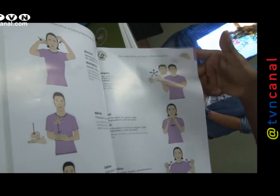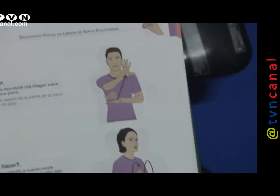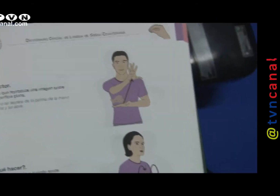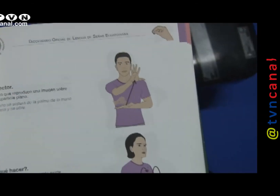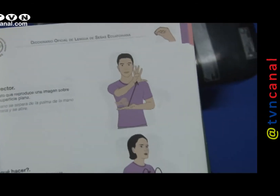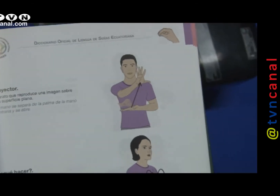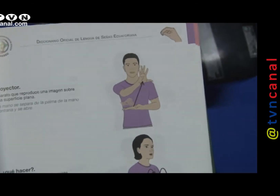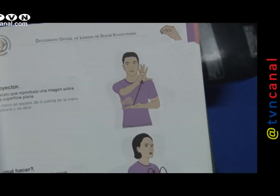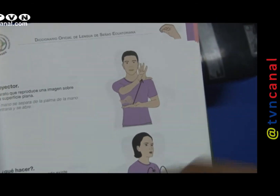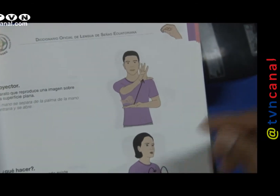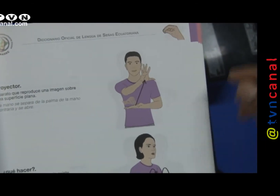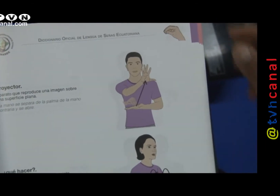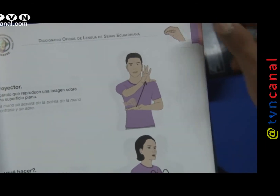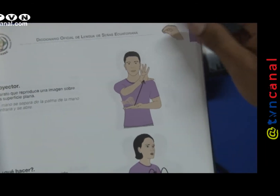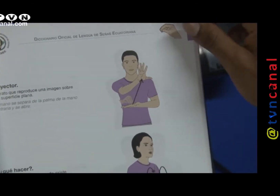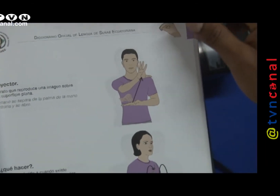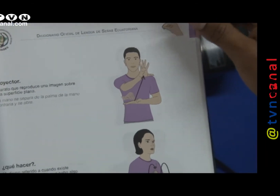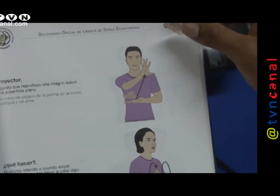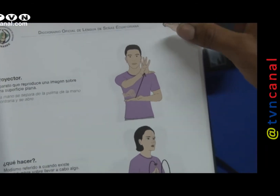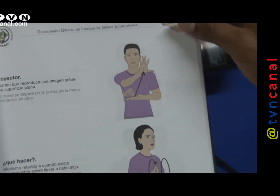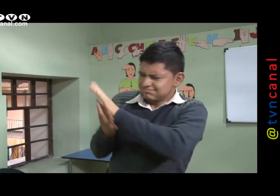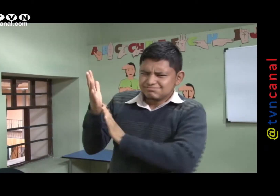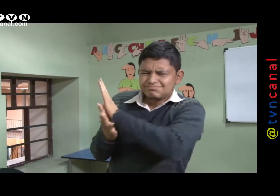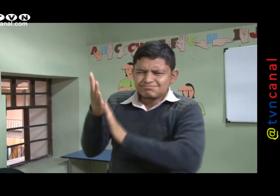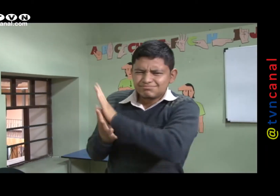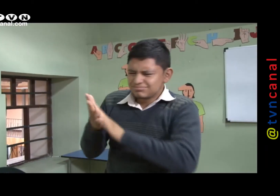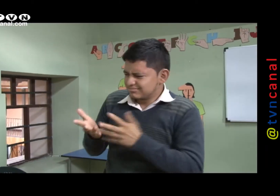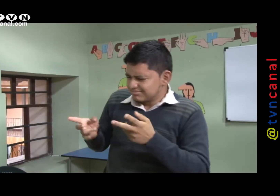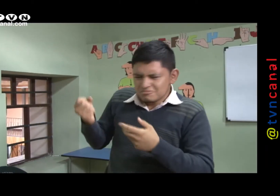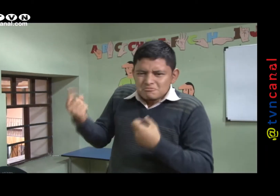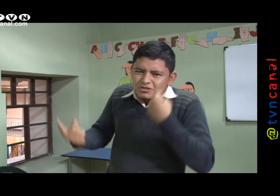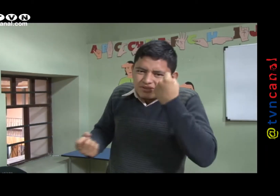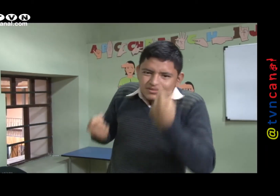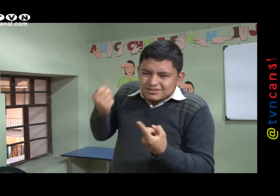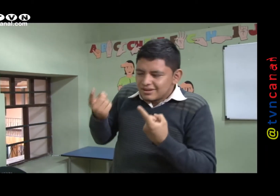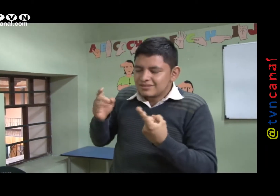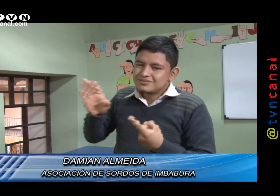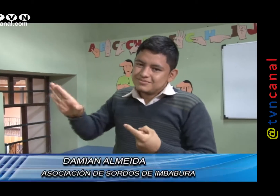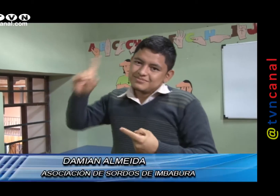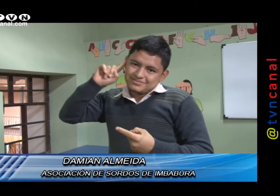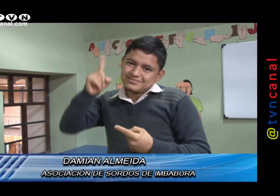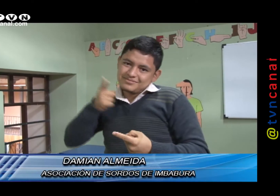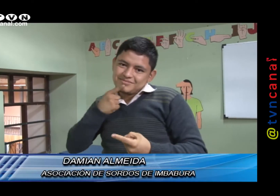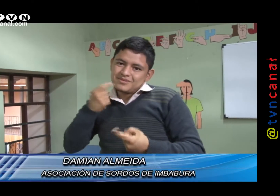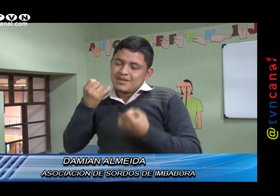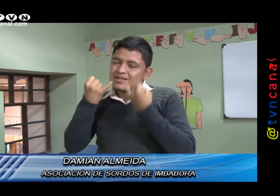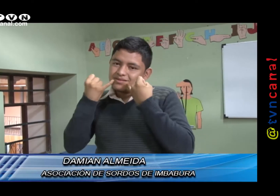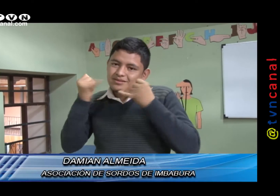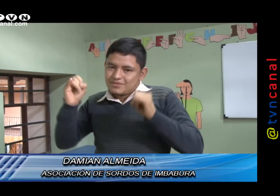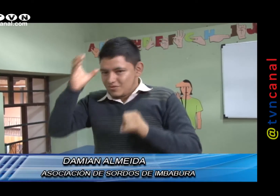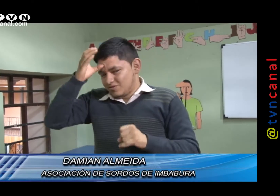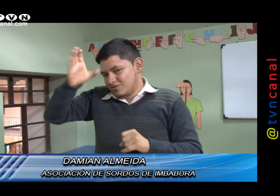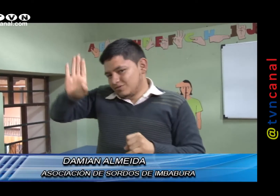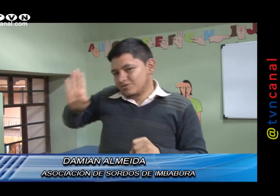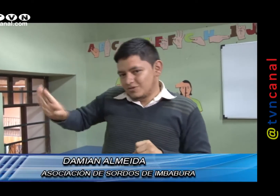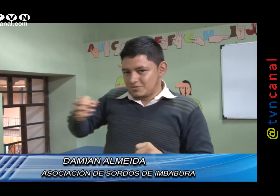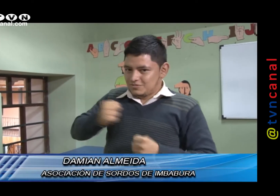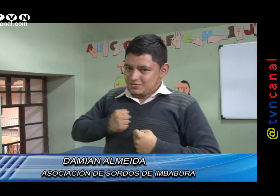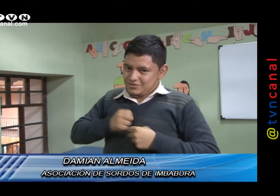días sábados de 3 a 5 de la tarde. Las personas oyentes a veces nos ven que movemos las manos, nos comunicamos con señas y no nos